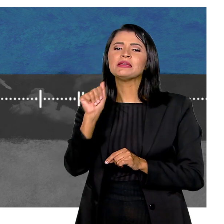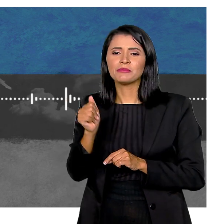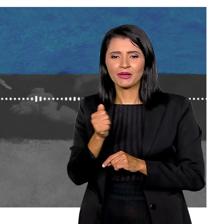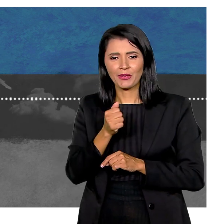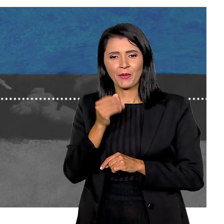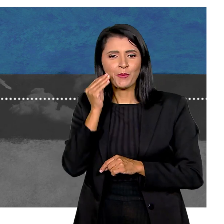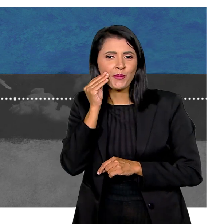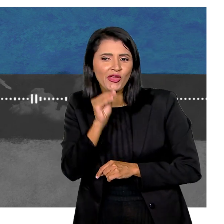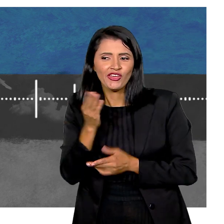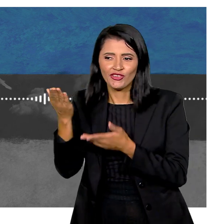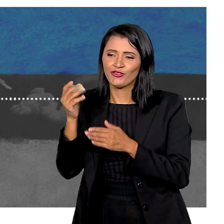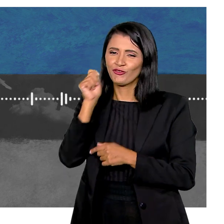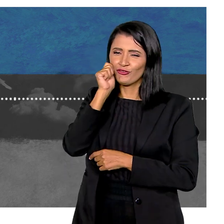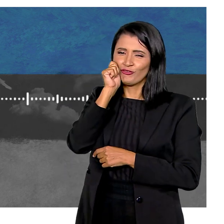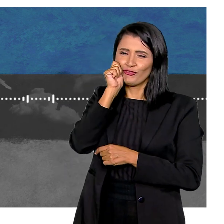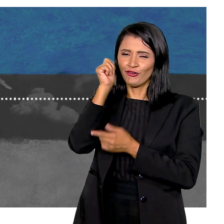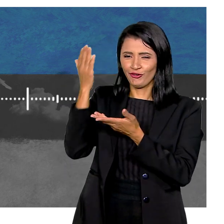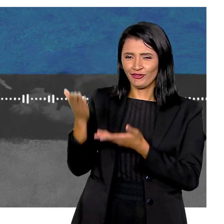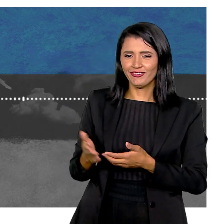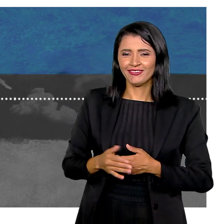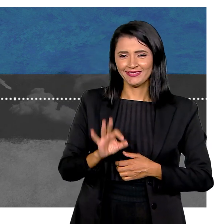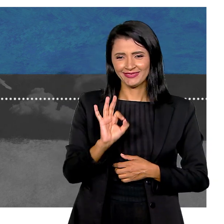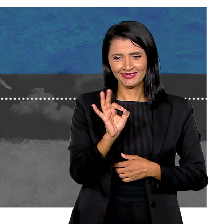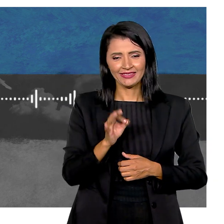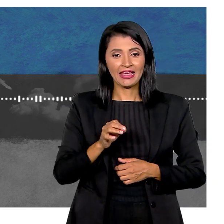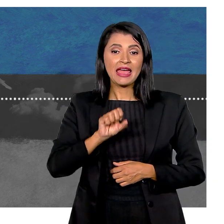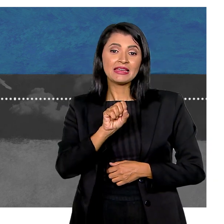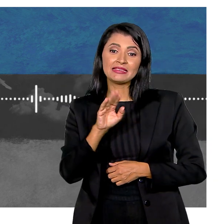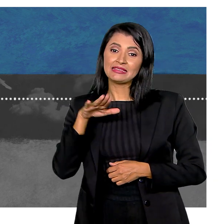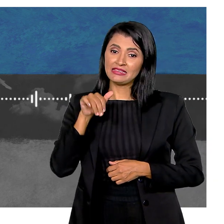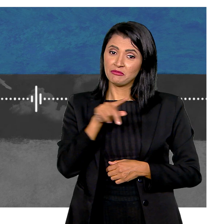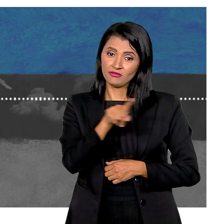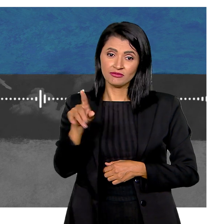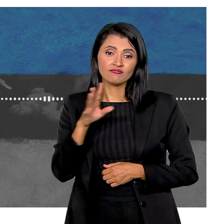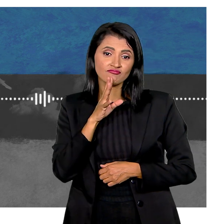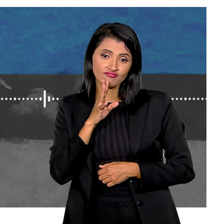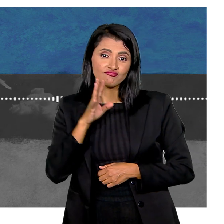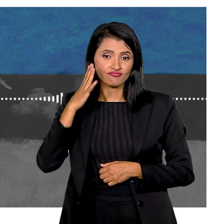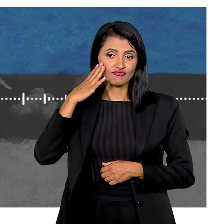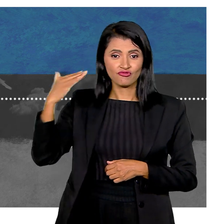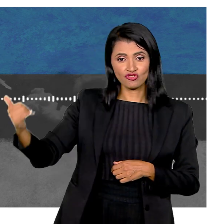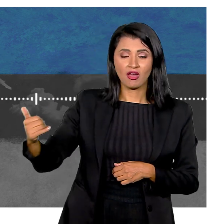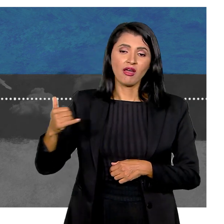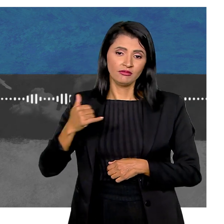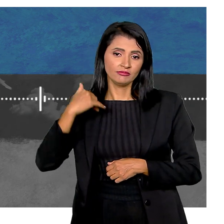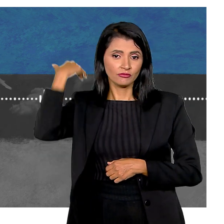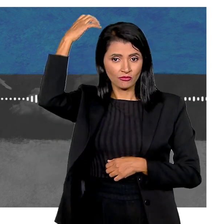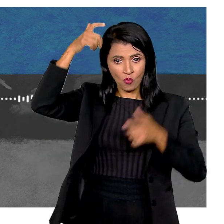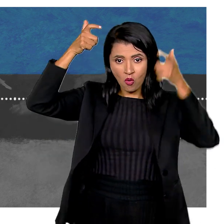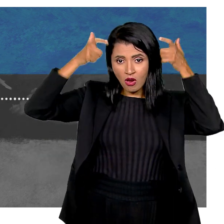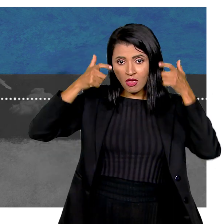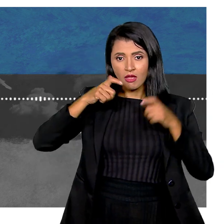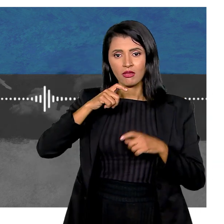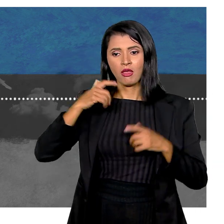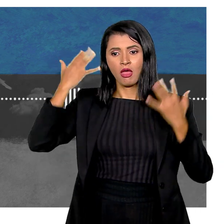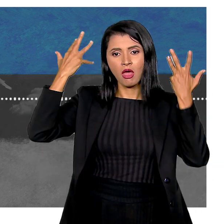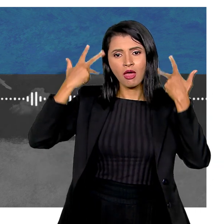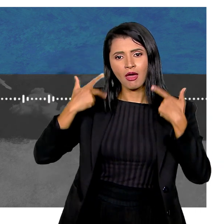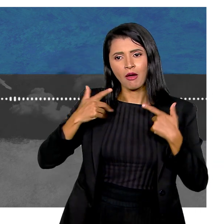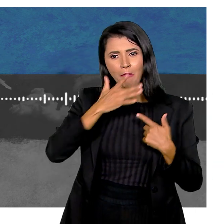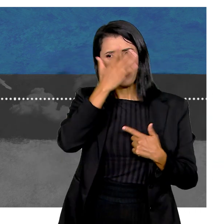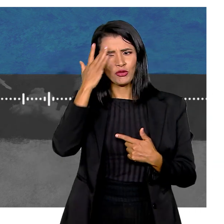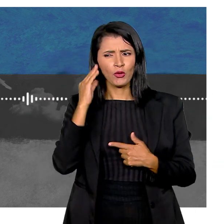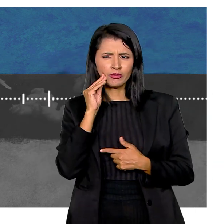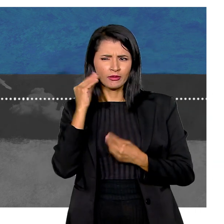Beijo Muito fofa, Alice, né? Bom, o Simba quase todo mundo conhece, né? Do Rei Leão O que